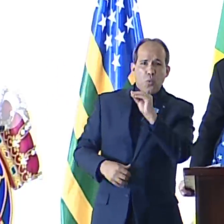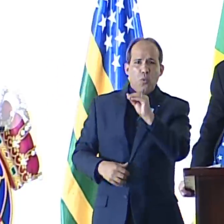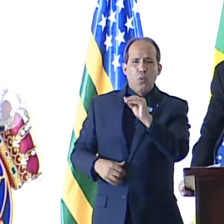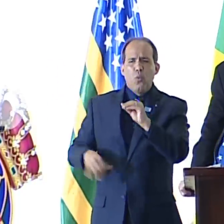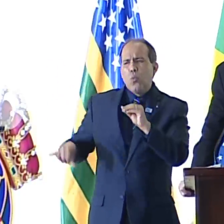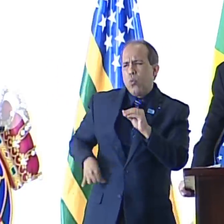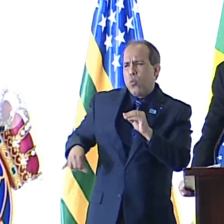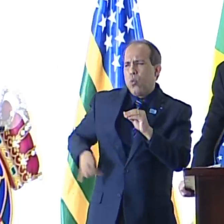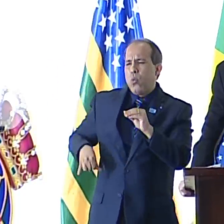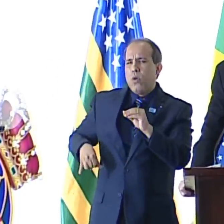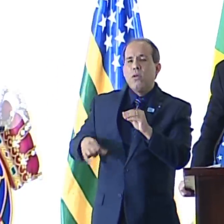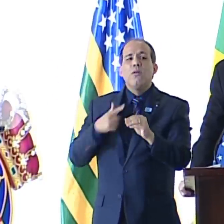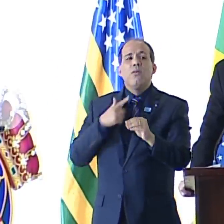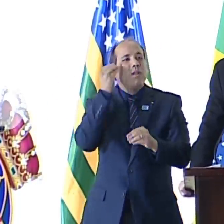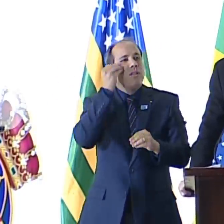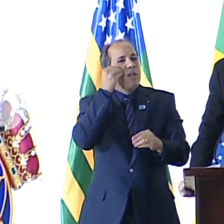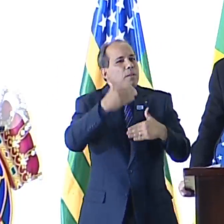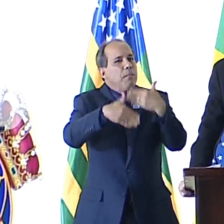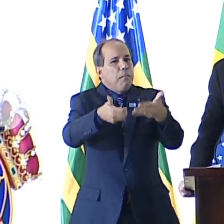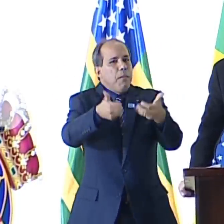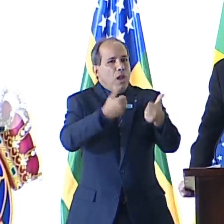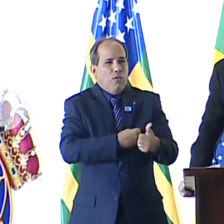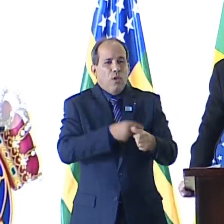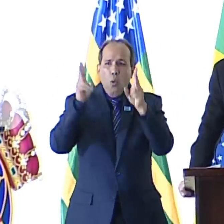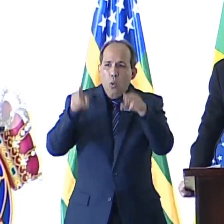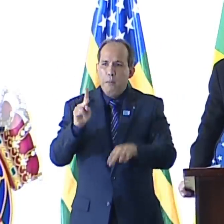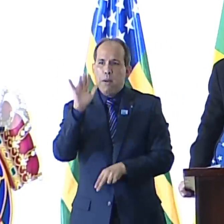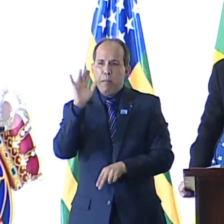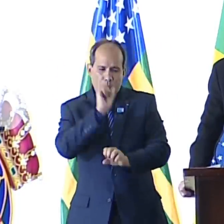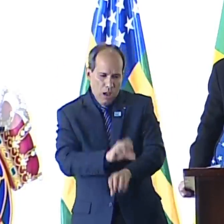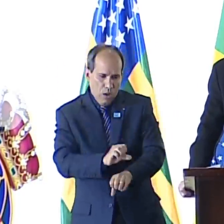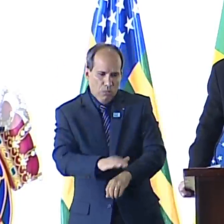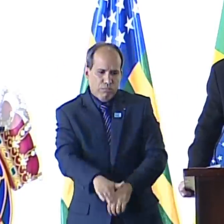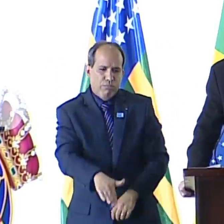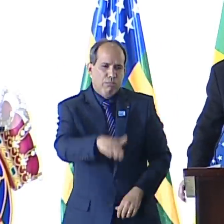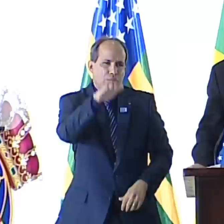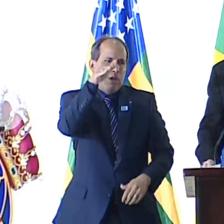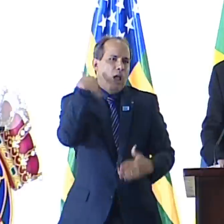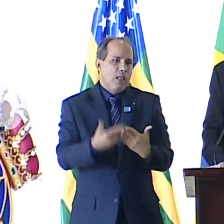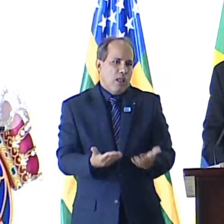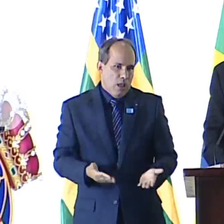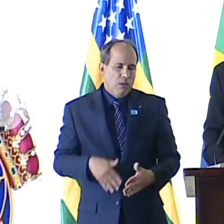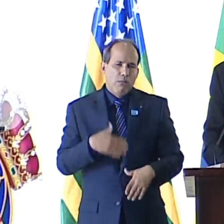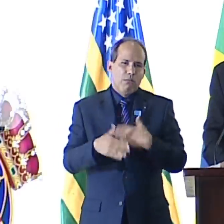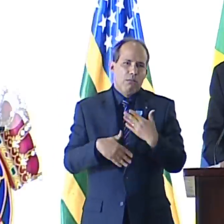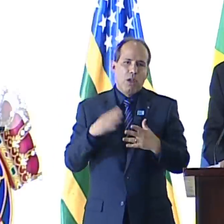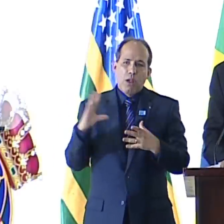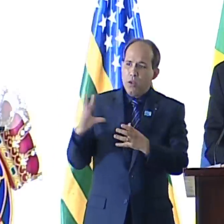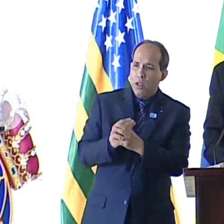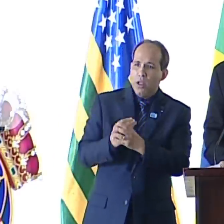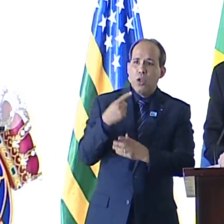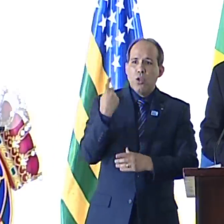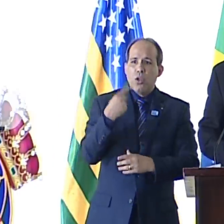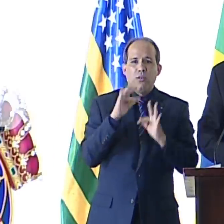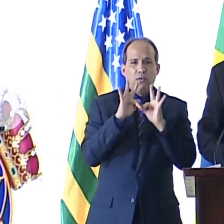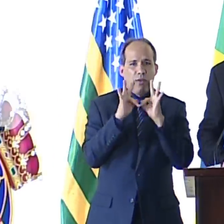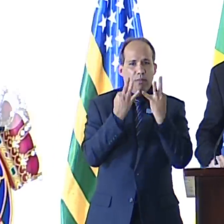e que, juntamente com meus pais, me criou, praticamente desde que nasci, e tornou-se parte da nossa família.